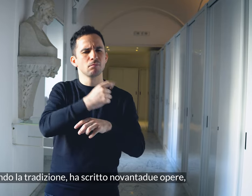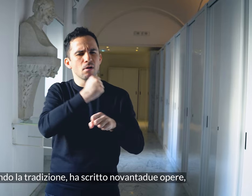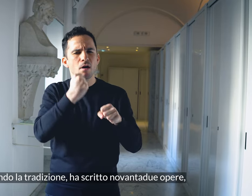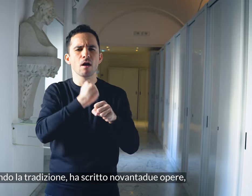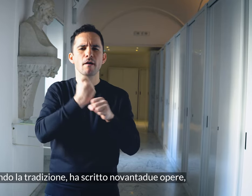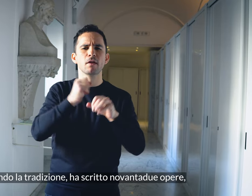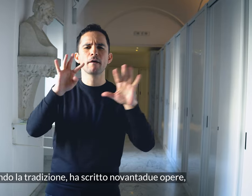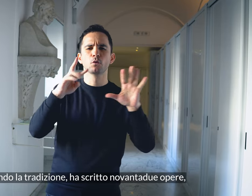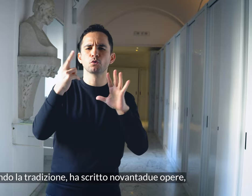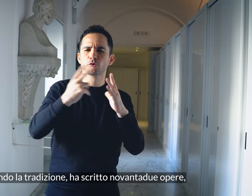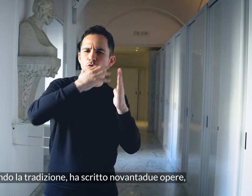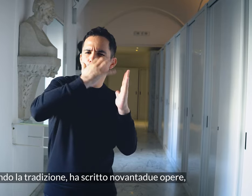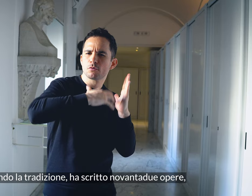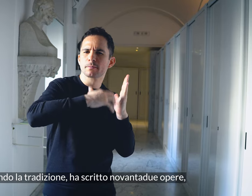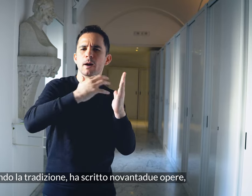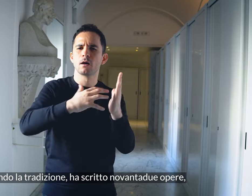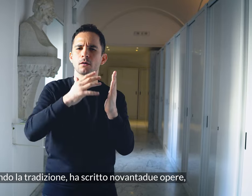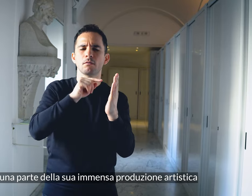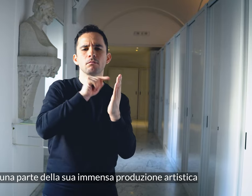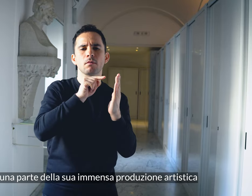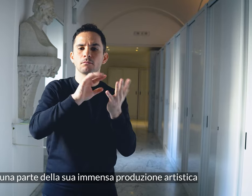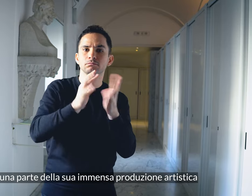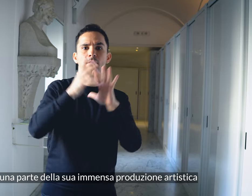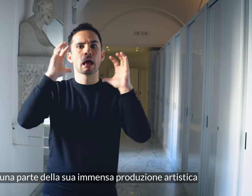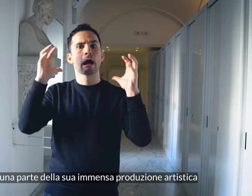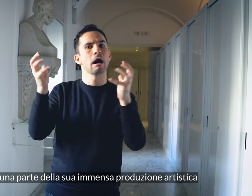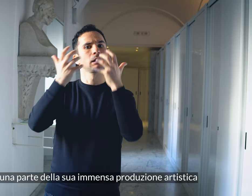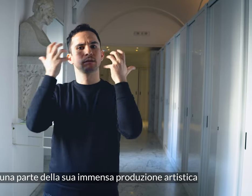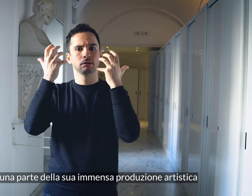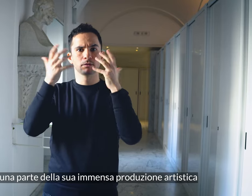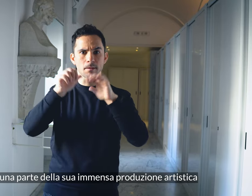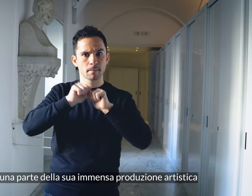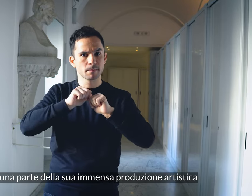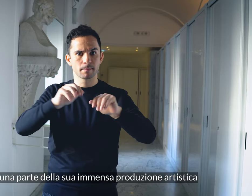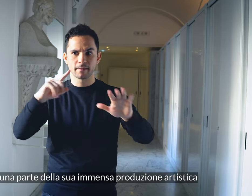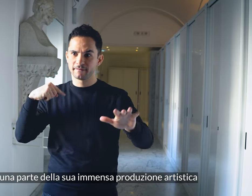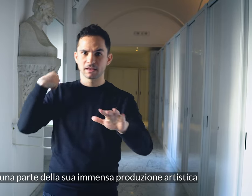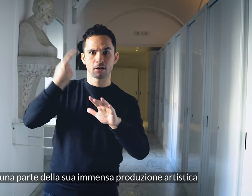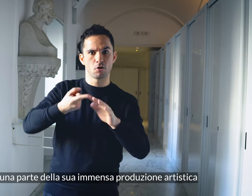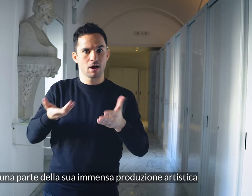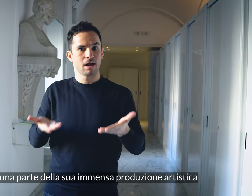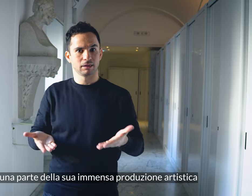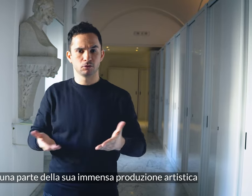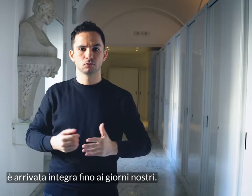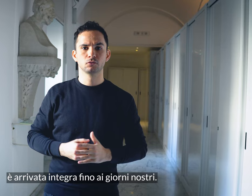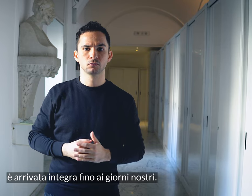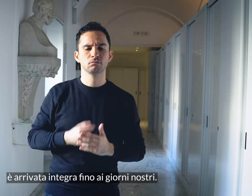ha scritto 92 opere, ma solo una parte della sua immensa produzione artistica è arrivata